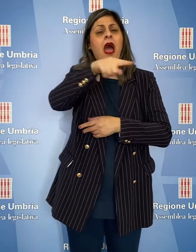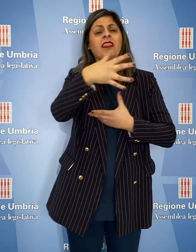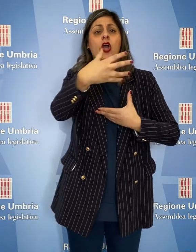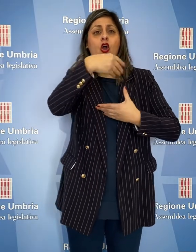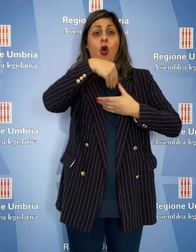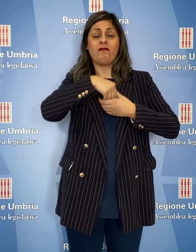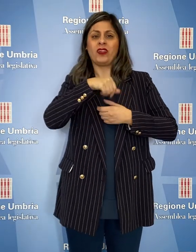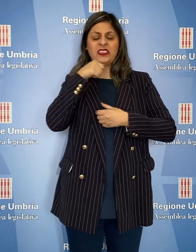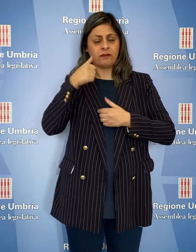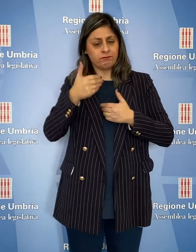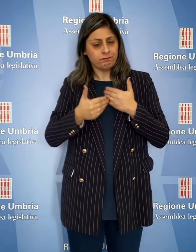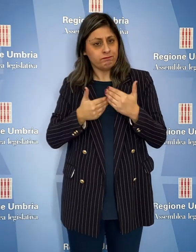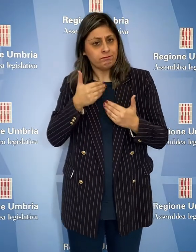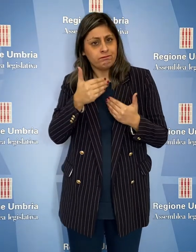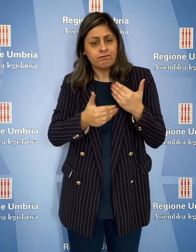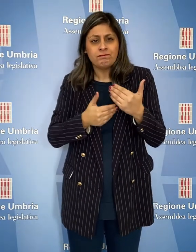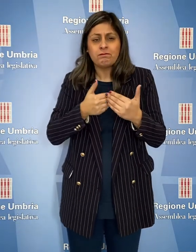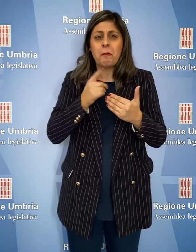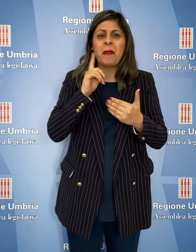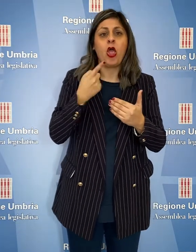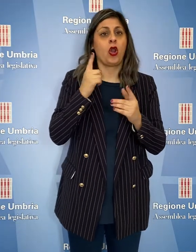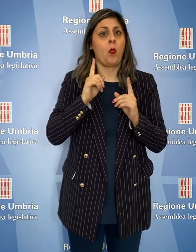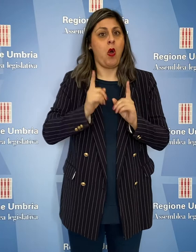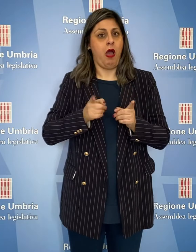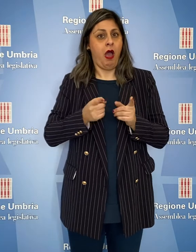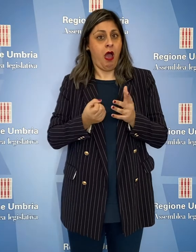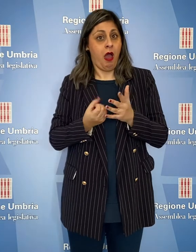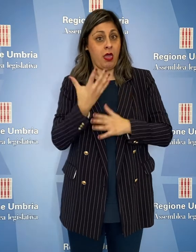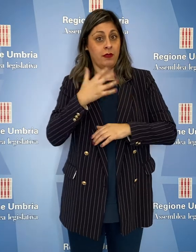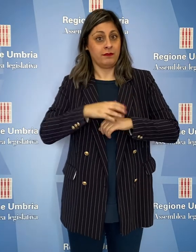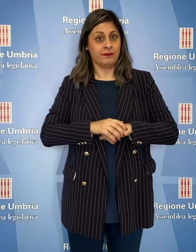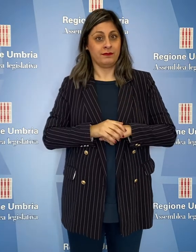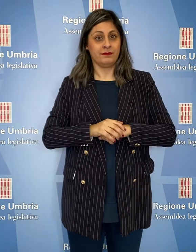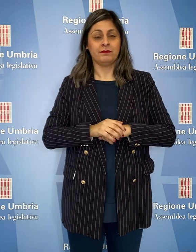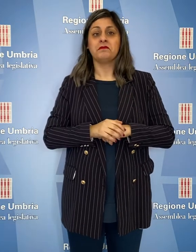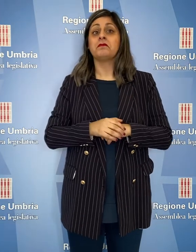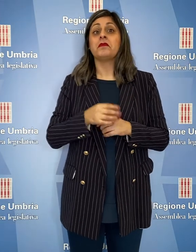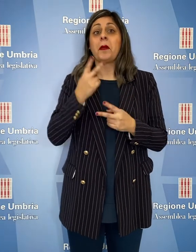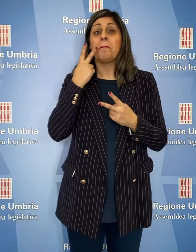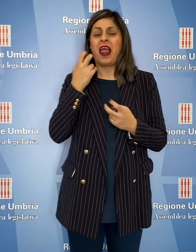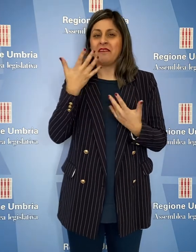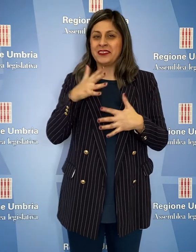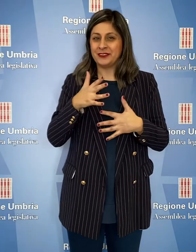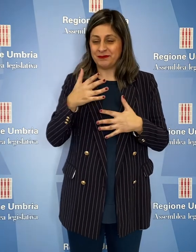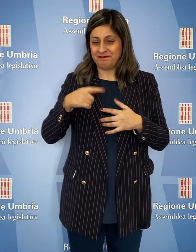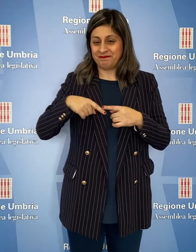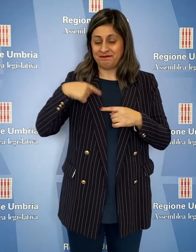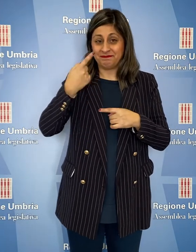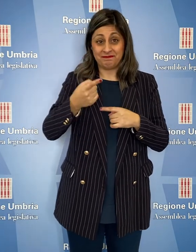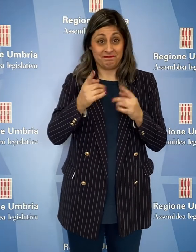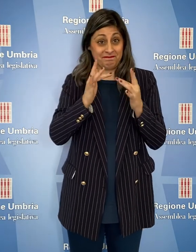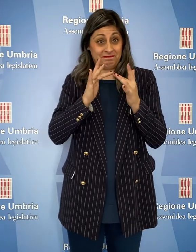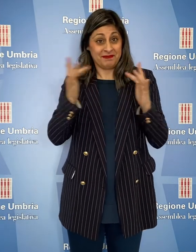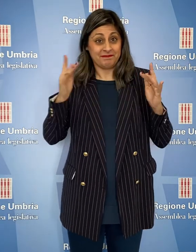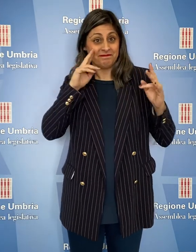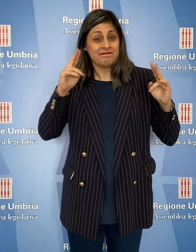degli insegnanti per costruire il percorso più utile. Prevista l'attivazione di punti di incontro